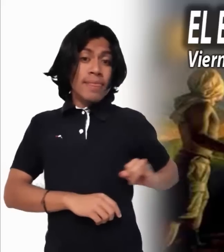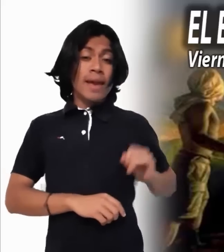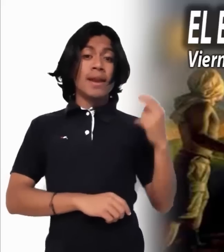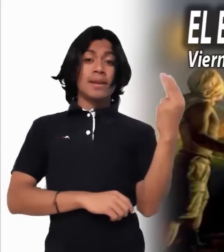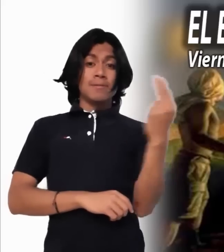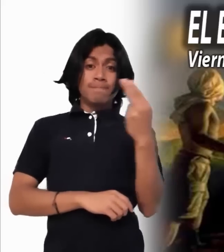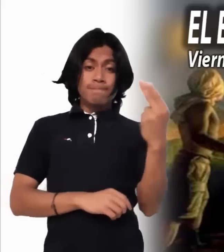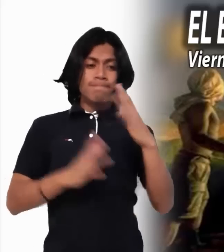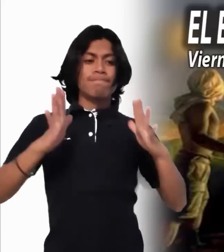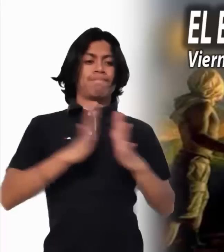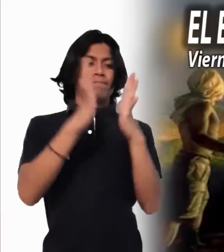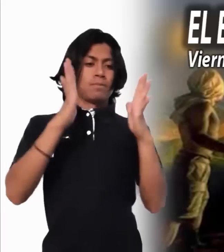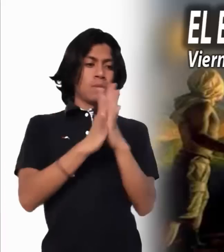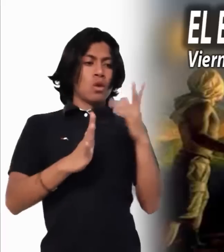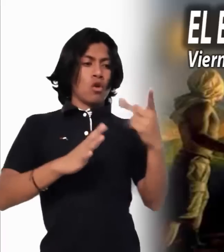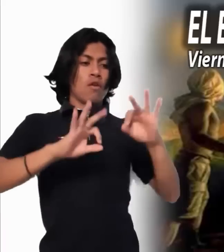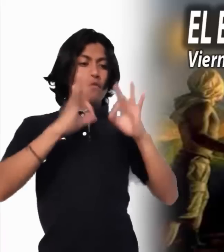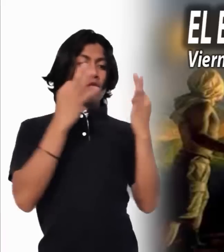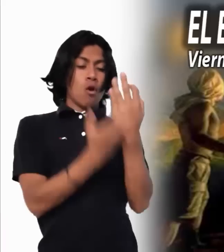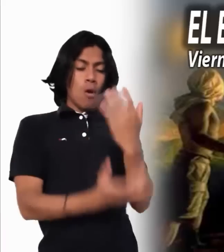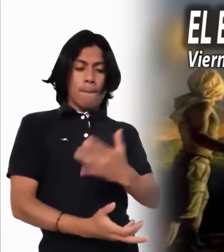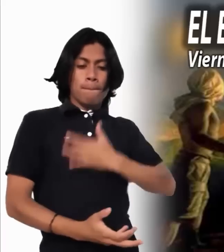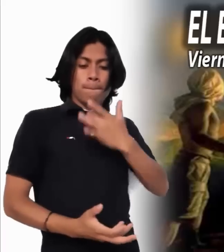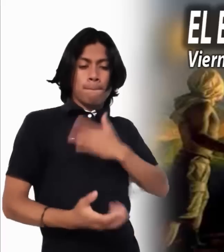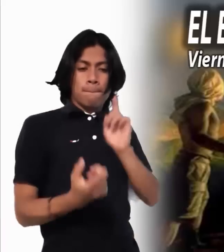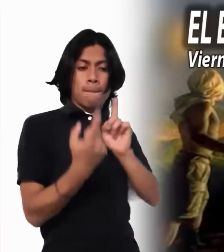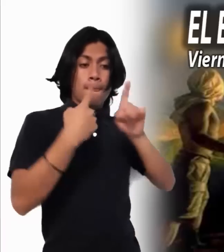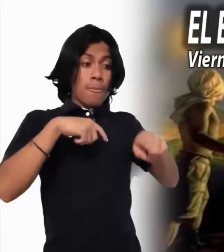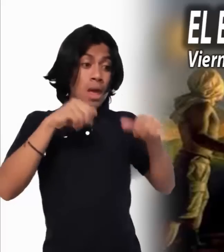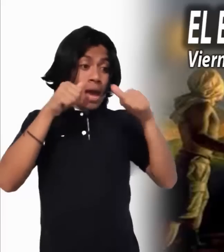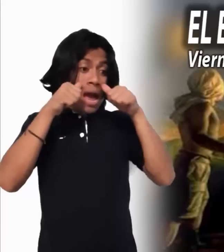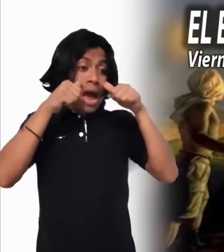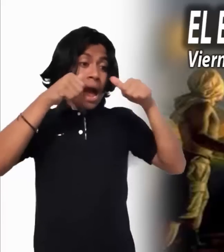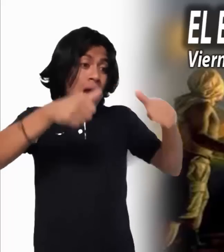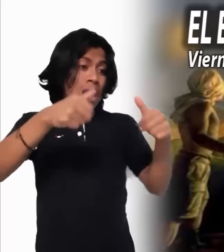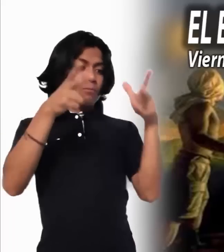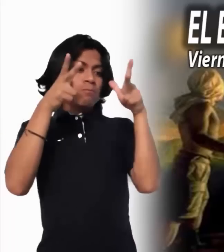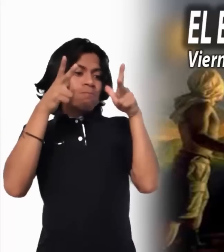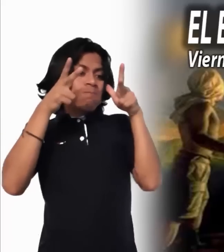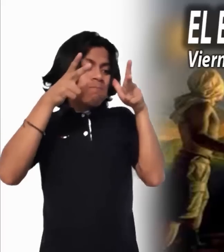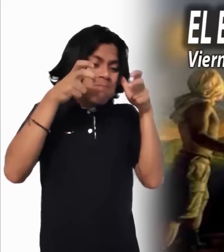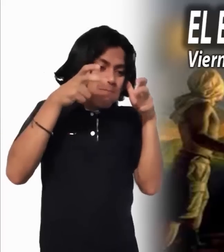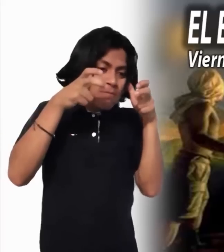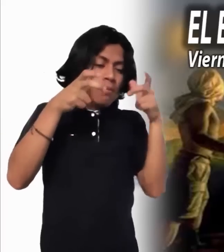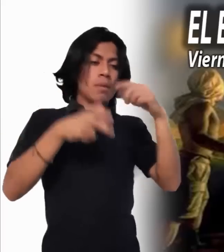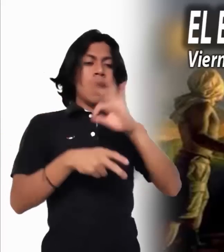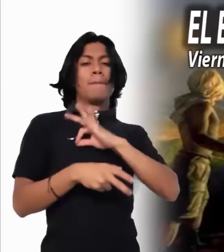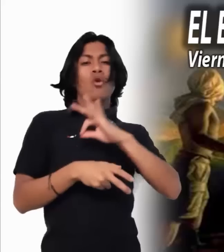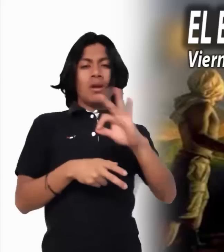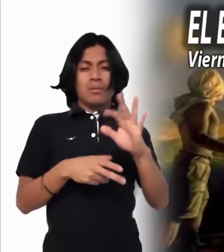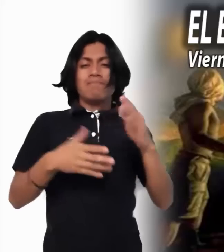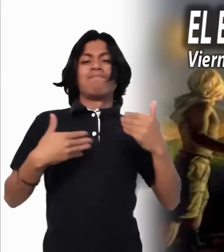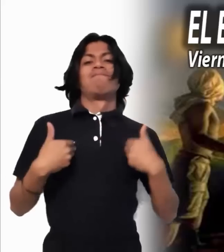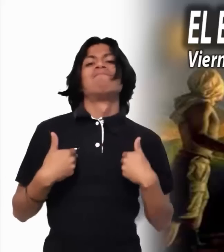escuchar, atender para poder entender. No, de ninguna manera se trata de